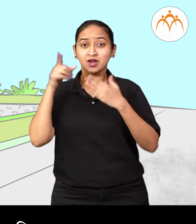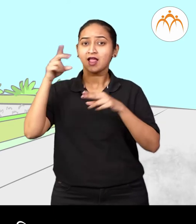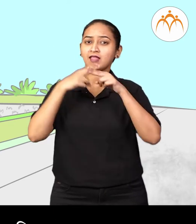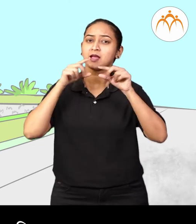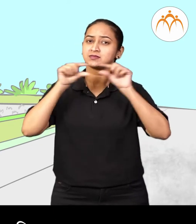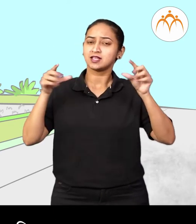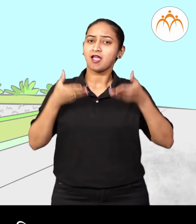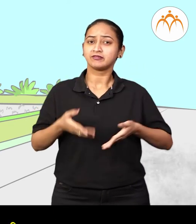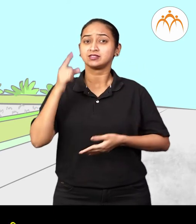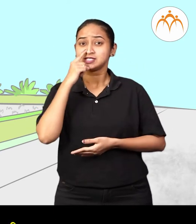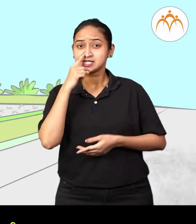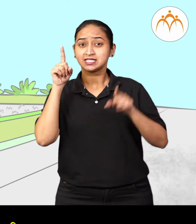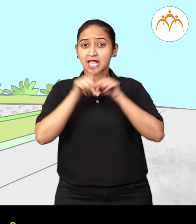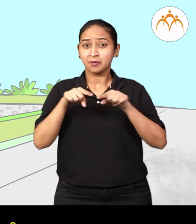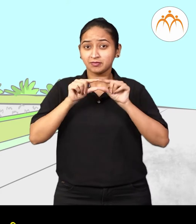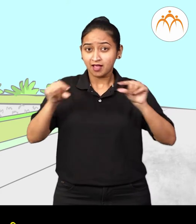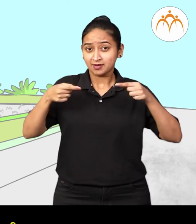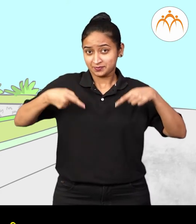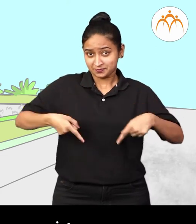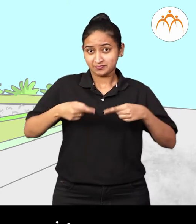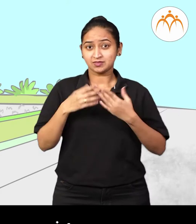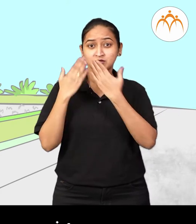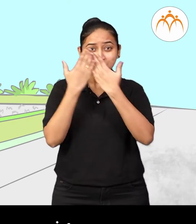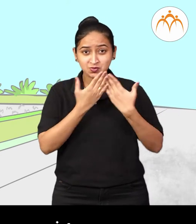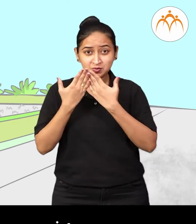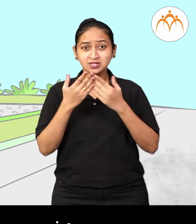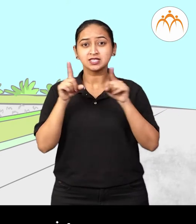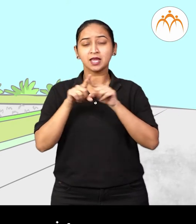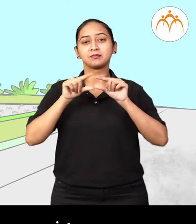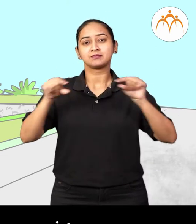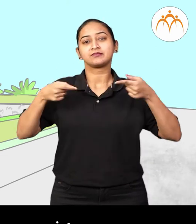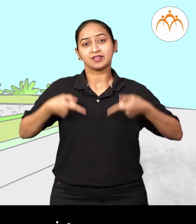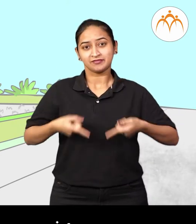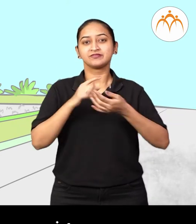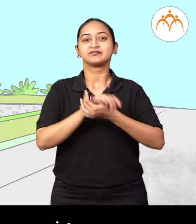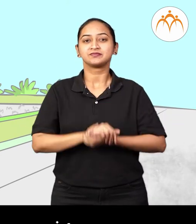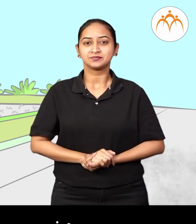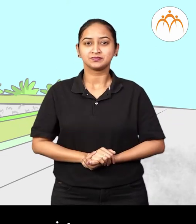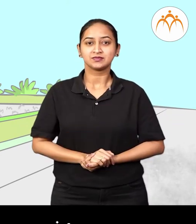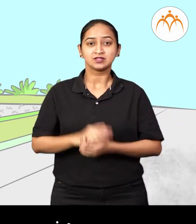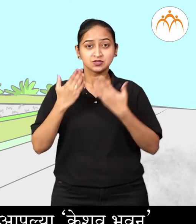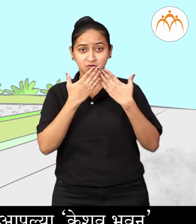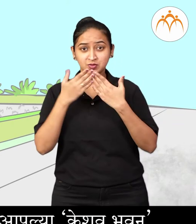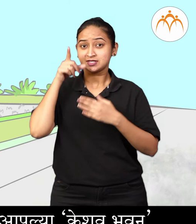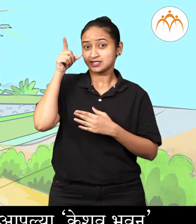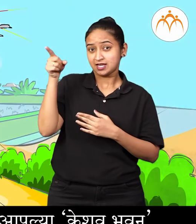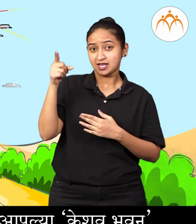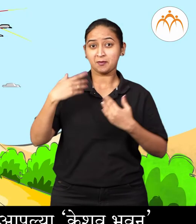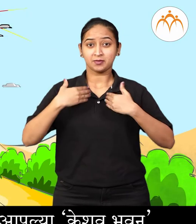कन्या मन्जे मुलिगी आणि विद्याले मन्जे शाडा हां ही शाडा आपले घरा